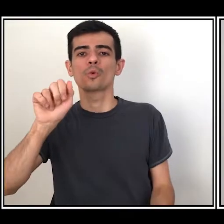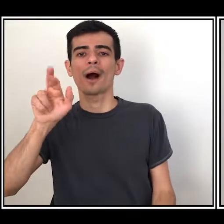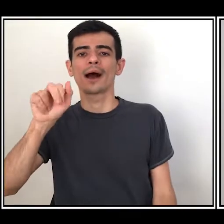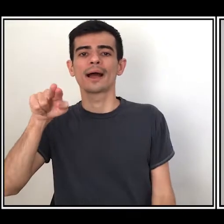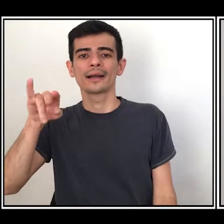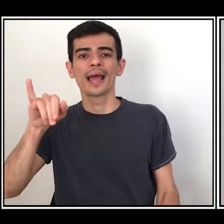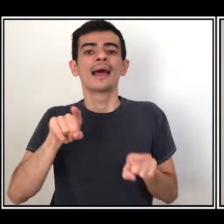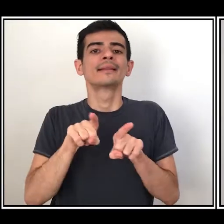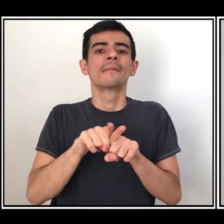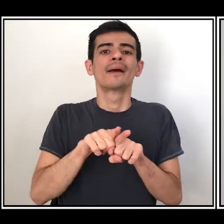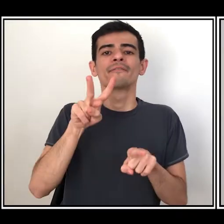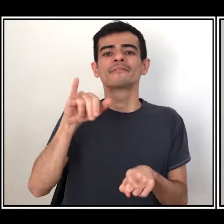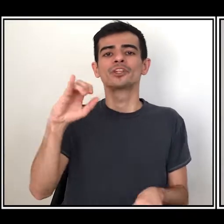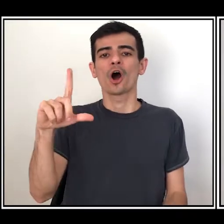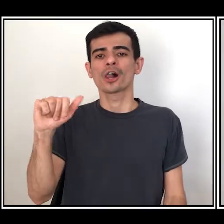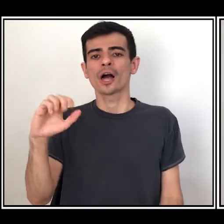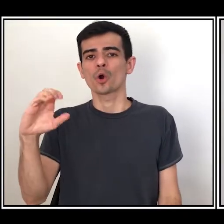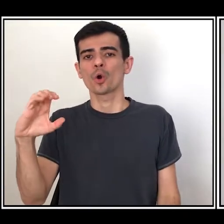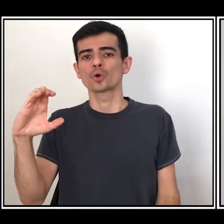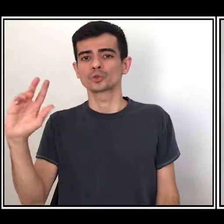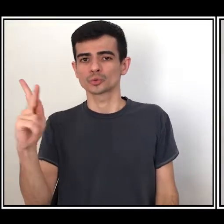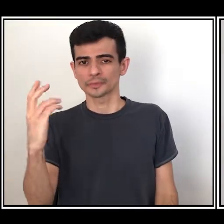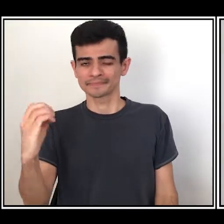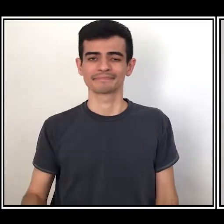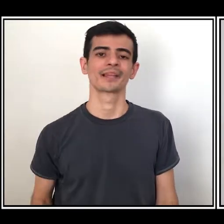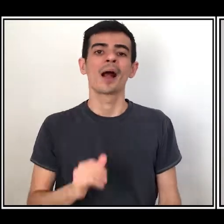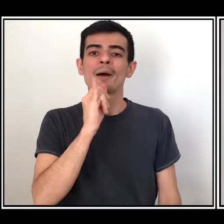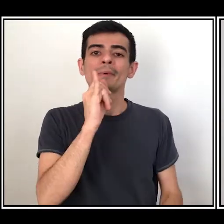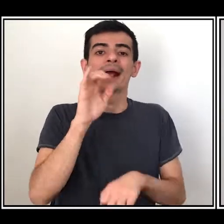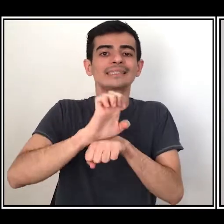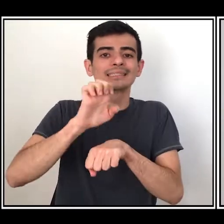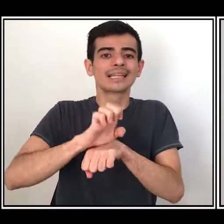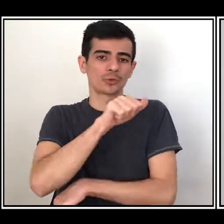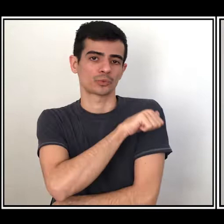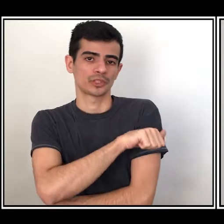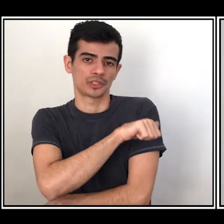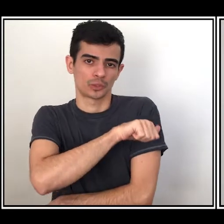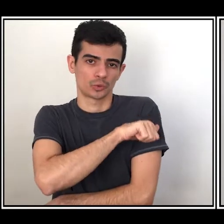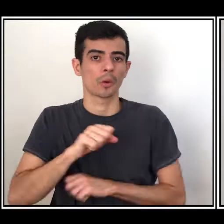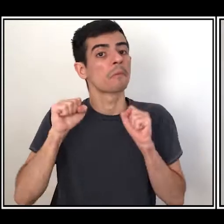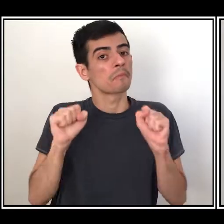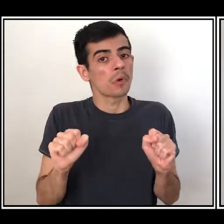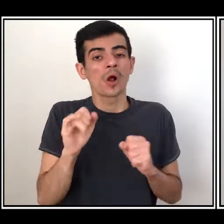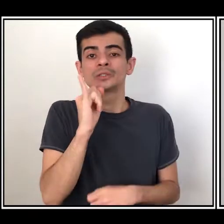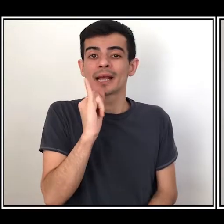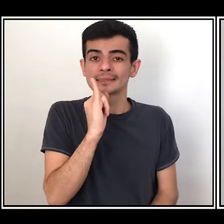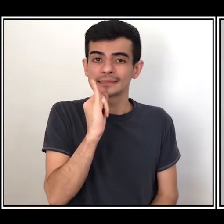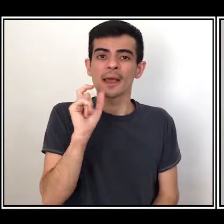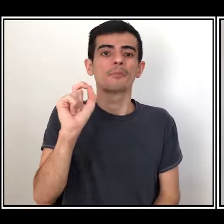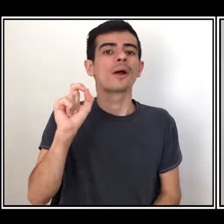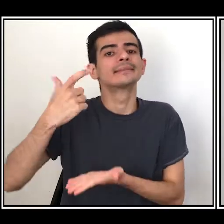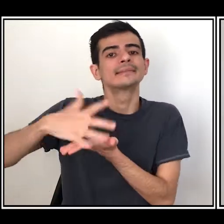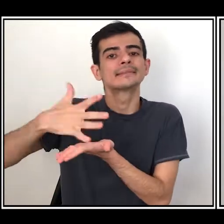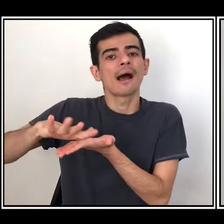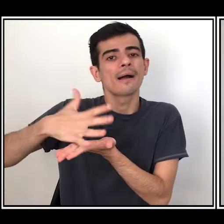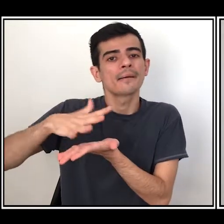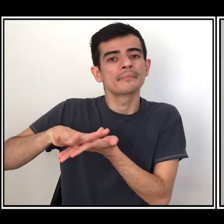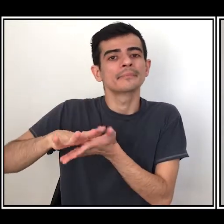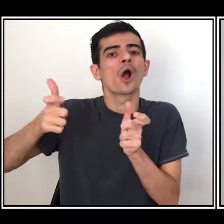de Cocho. No caso do estado do Rio de Janeiro, podemos citar como exemplo as matrizes do samba, no qual o foco não foi o